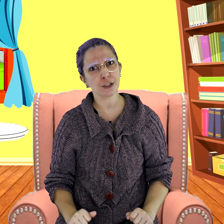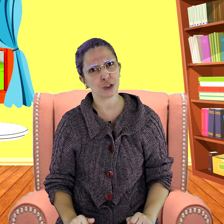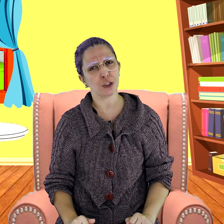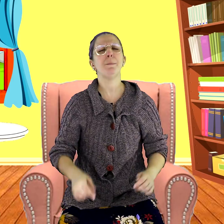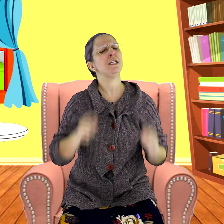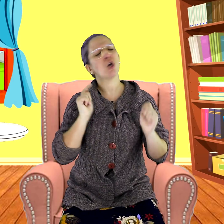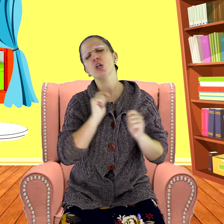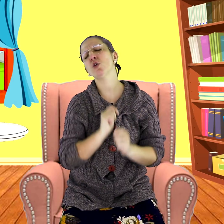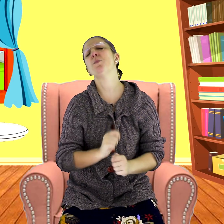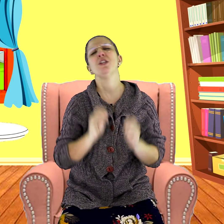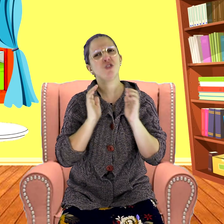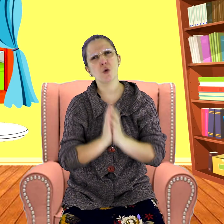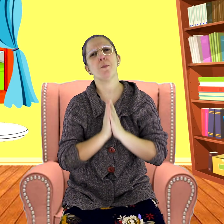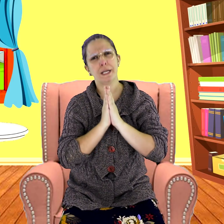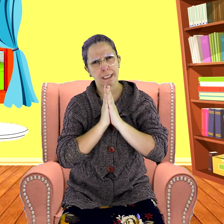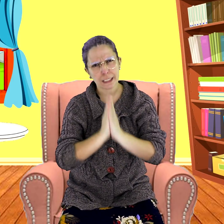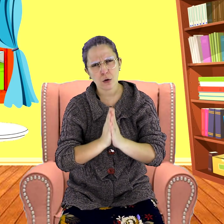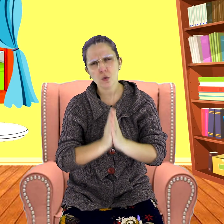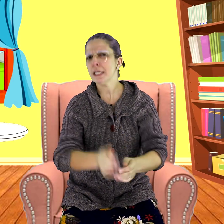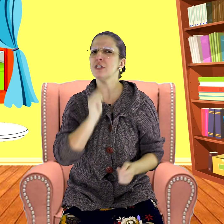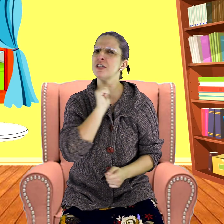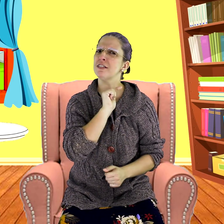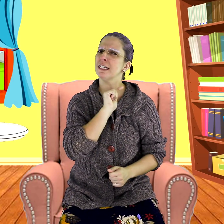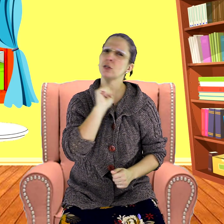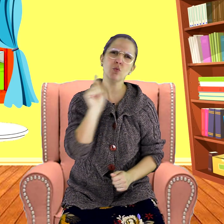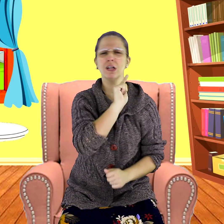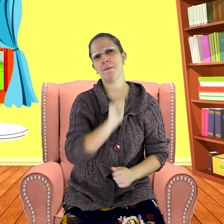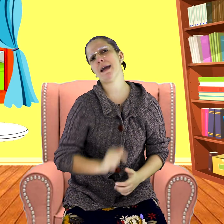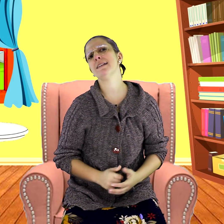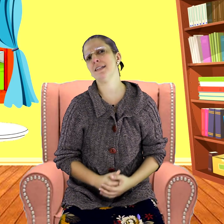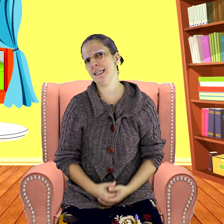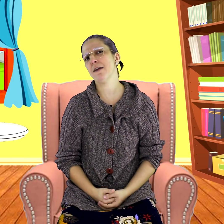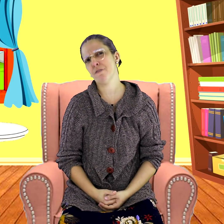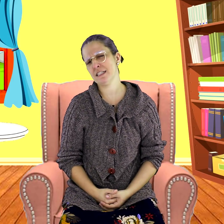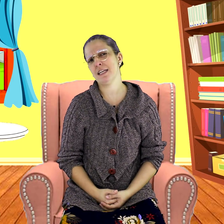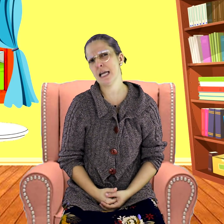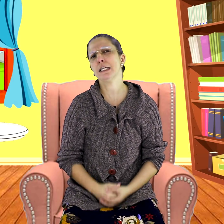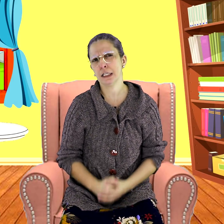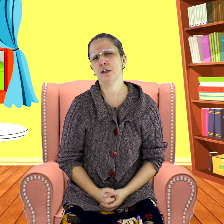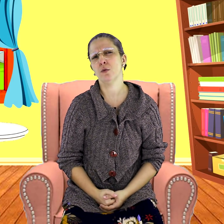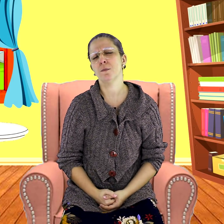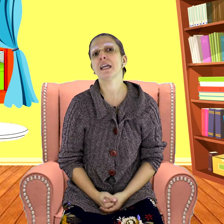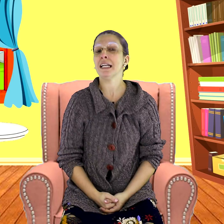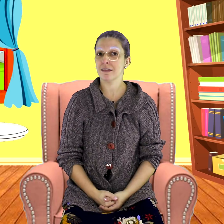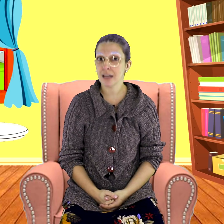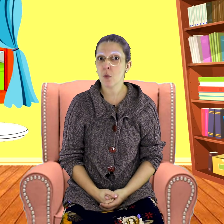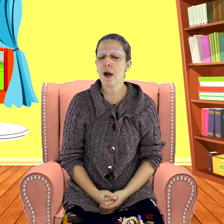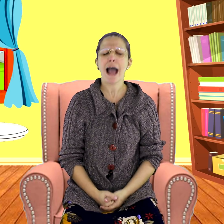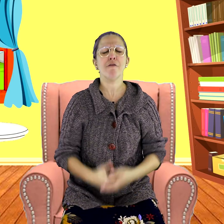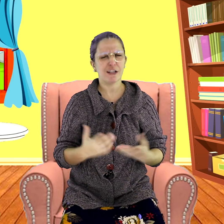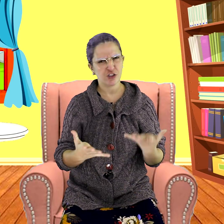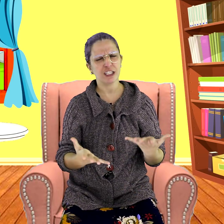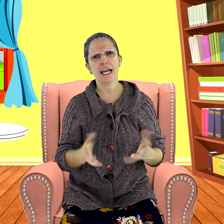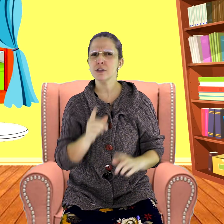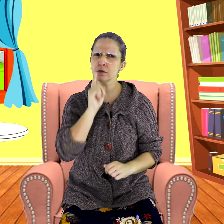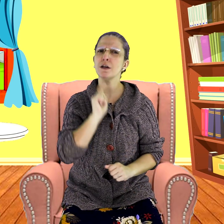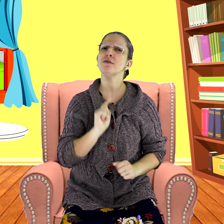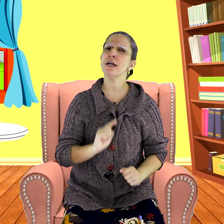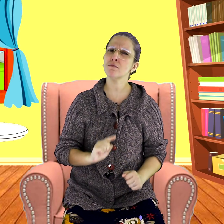Pinóquio pediu perdão e disse que nunca mais iria fazer aquilo. Então, a fadinha resolveu dar uma